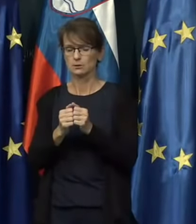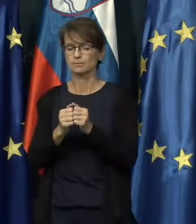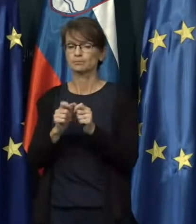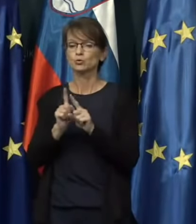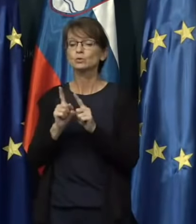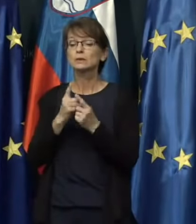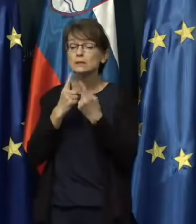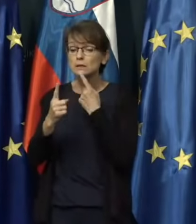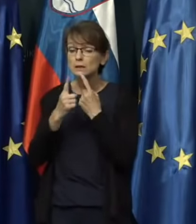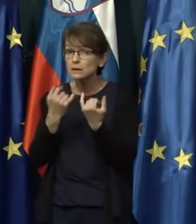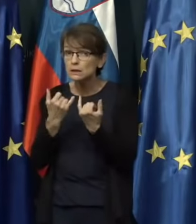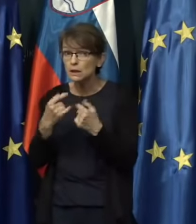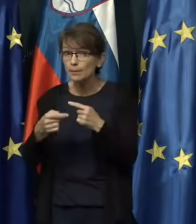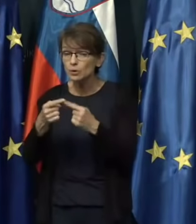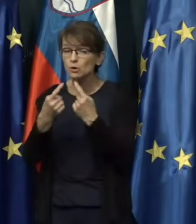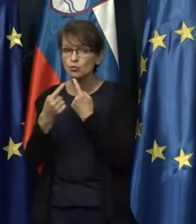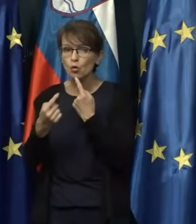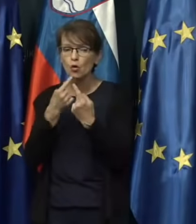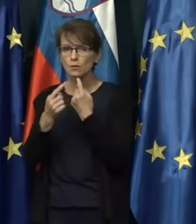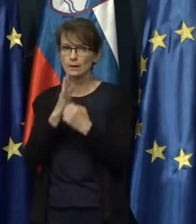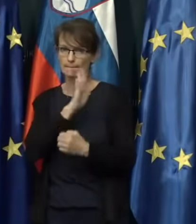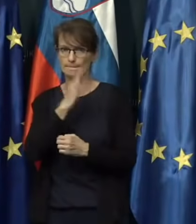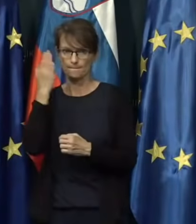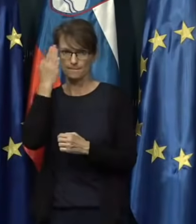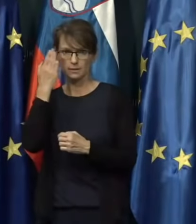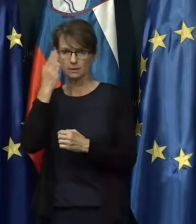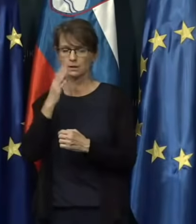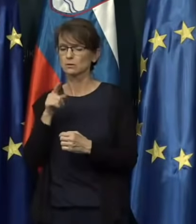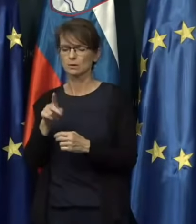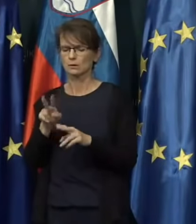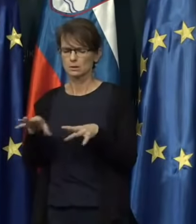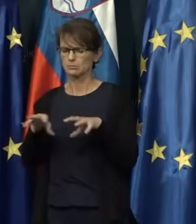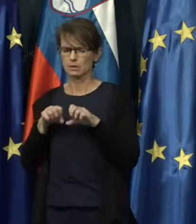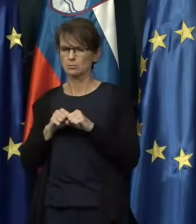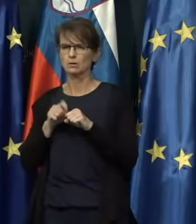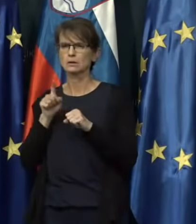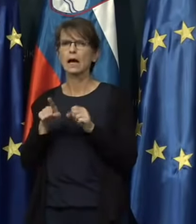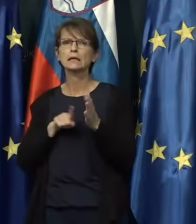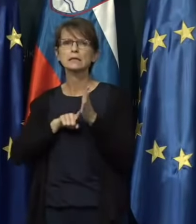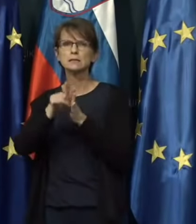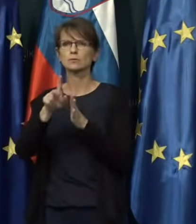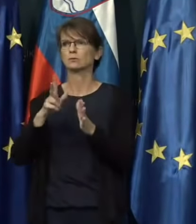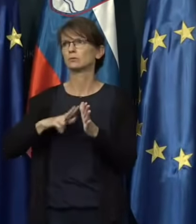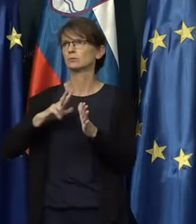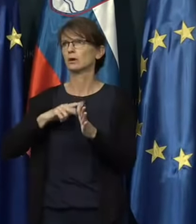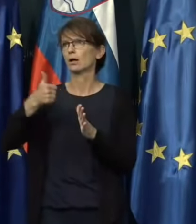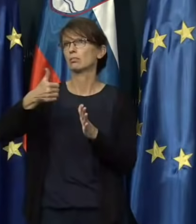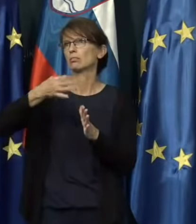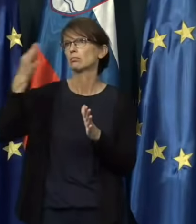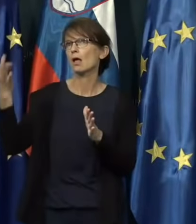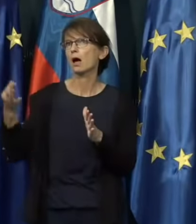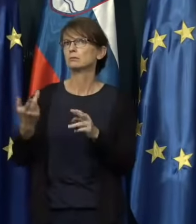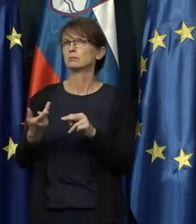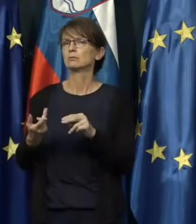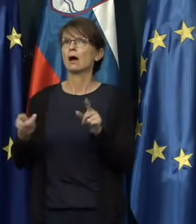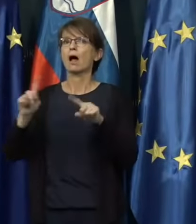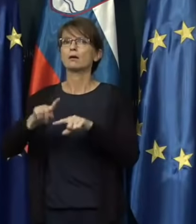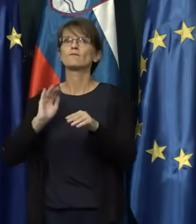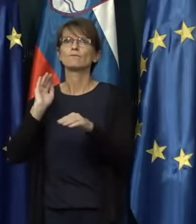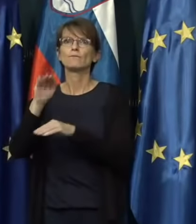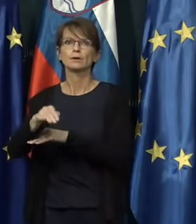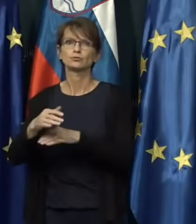za moje mnenje nesprejemljivo, da na izvide čakamo dan in tudi več in